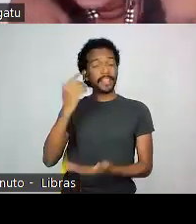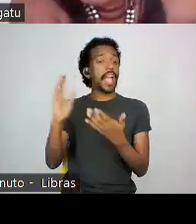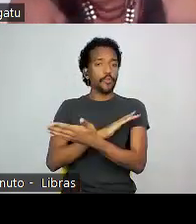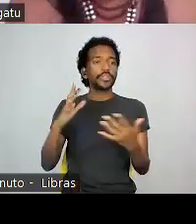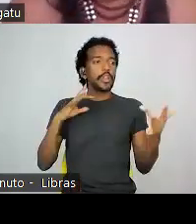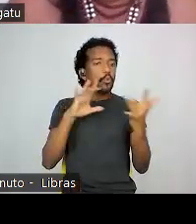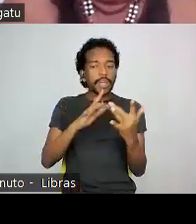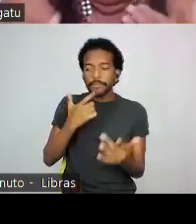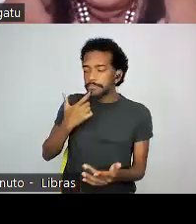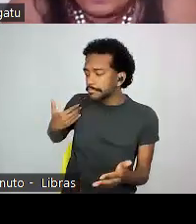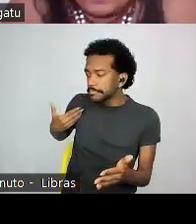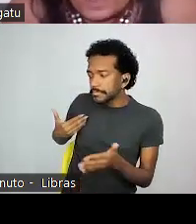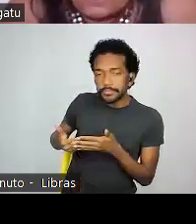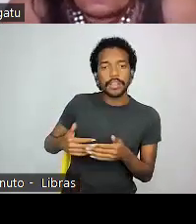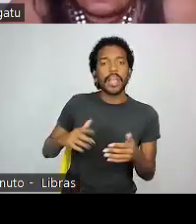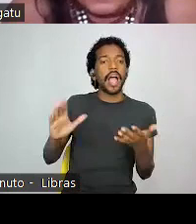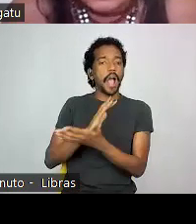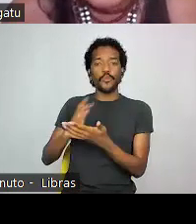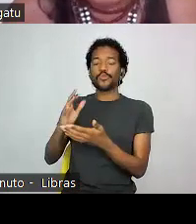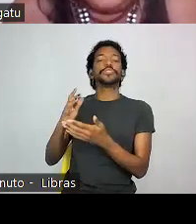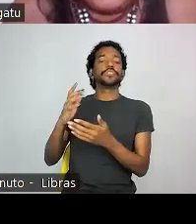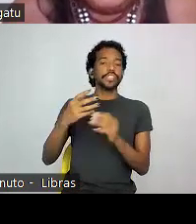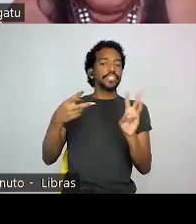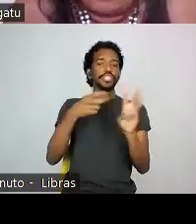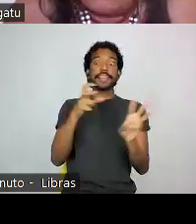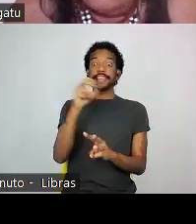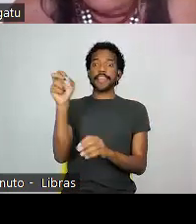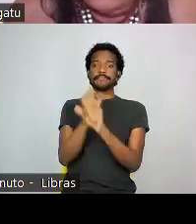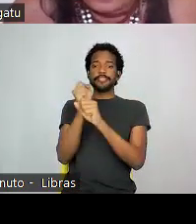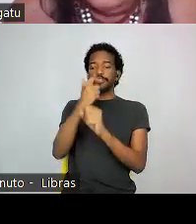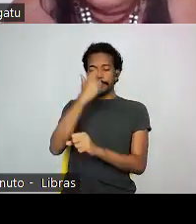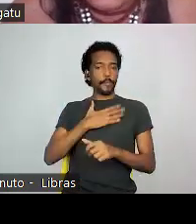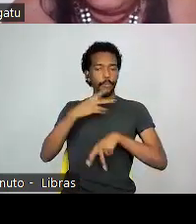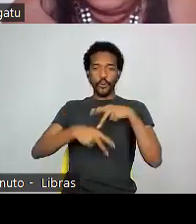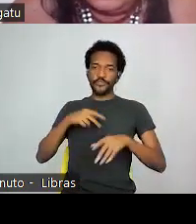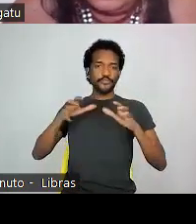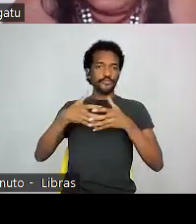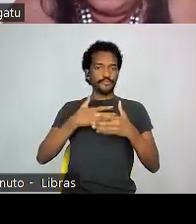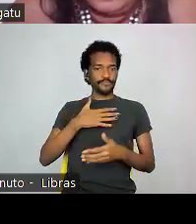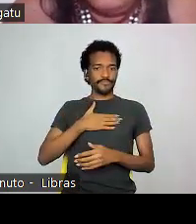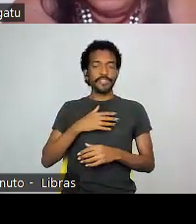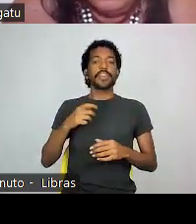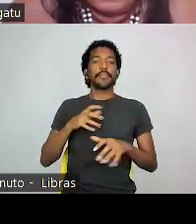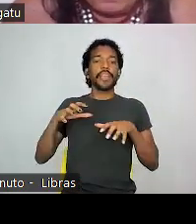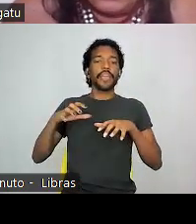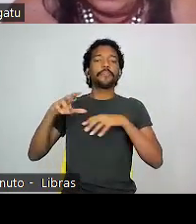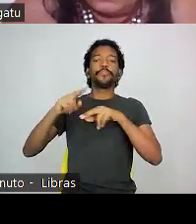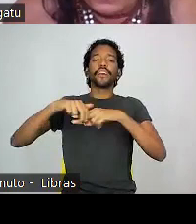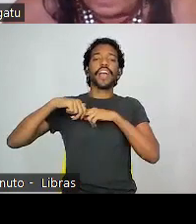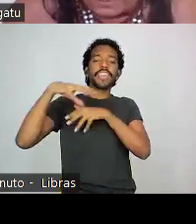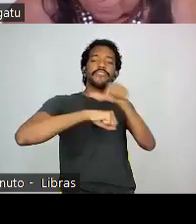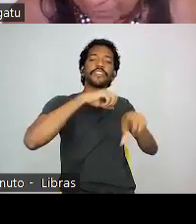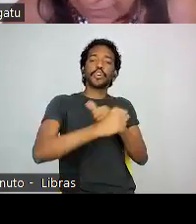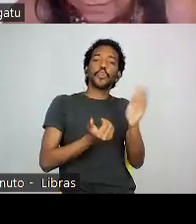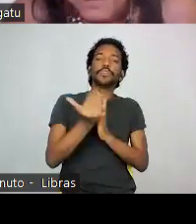recentes, indígenas que têm contato há 500 anos, que é o meu povo. As invasões brasileiras começaram em Porto